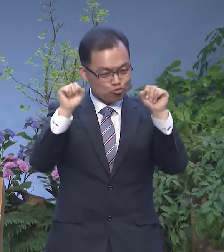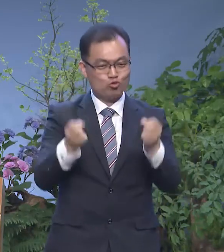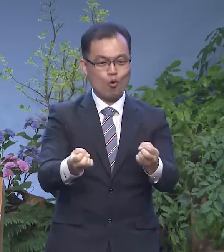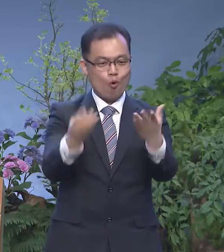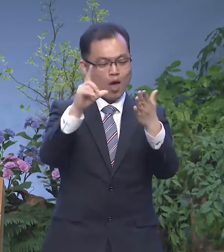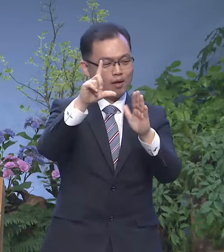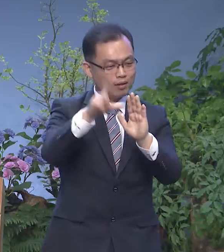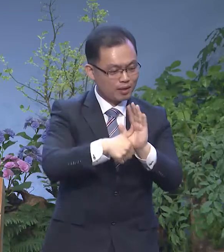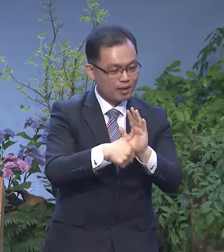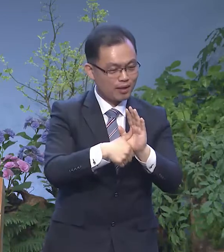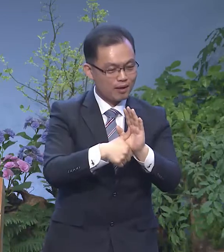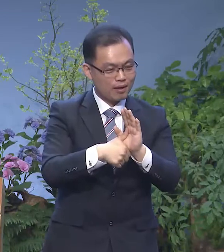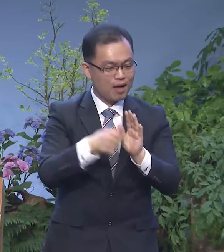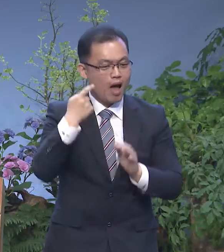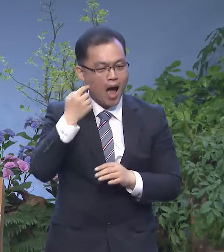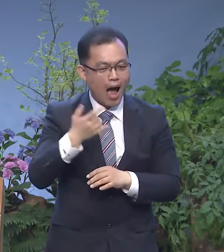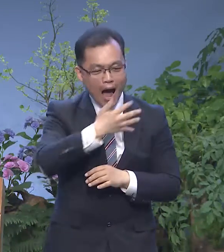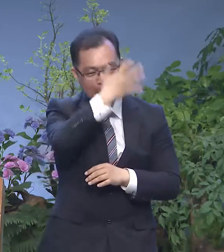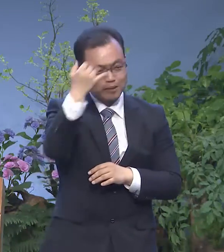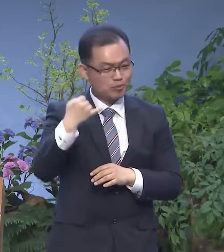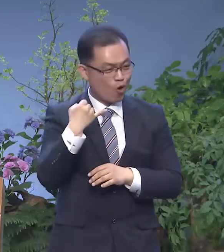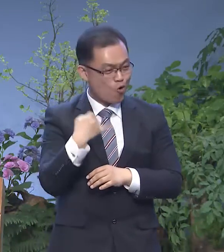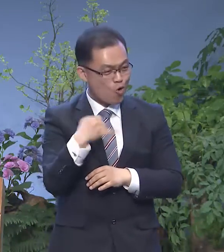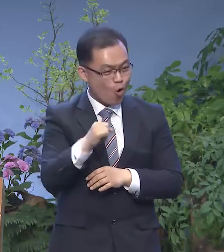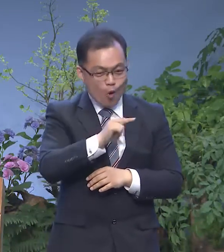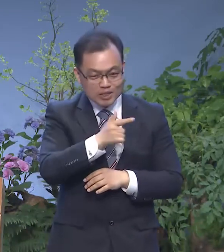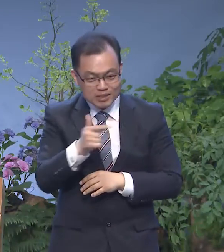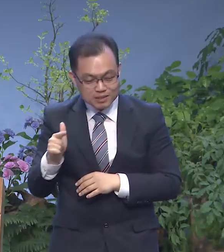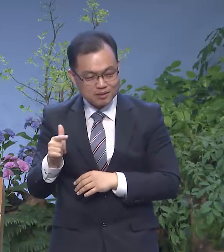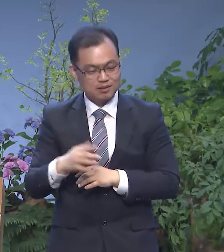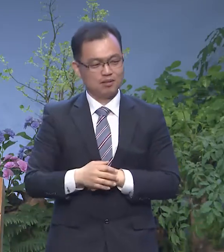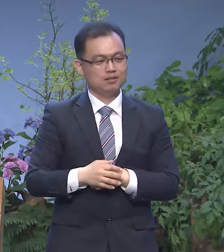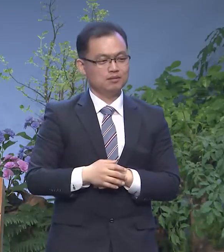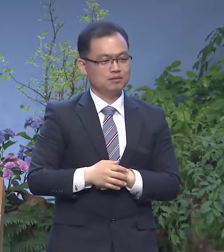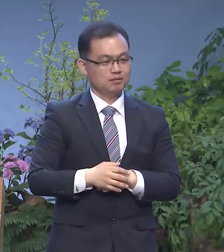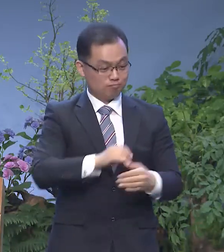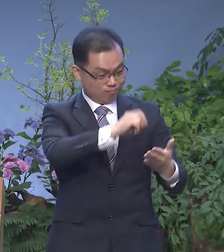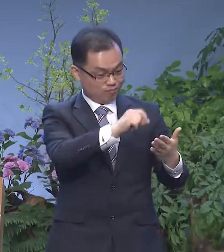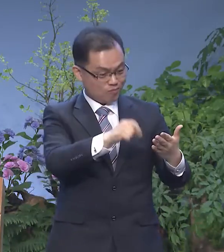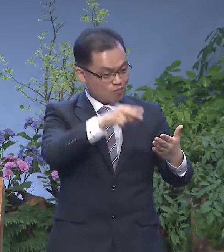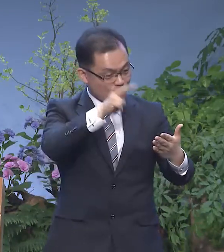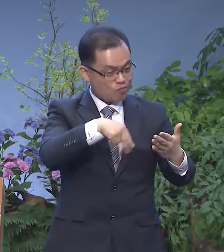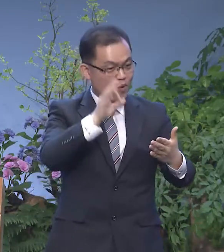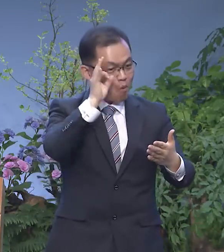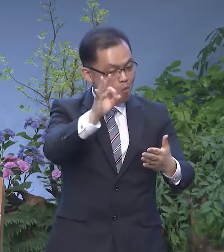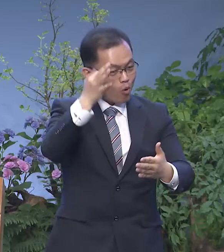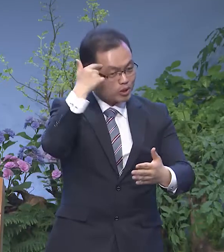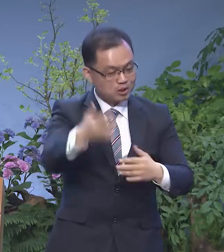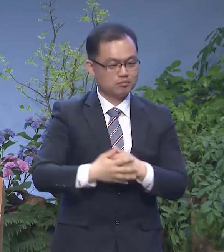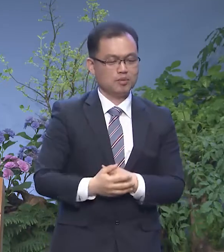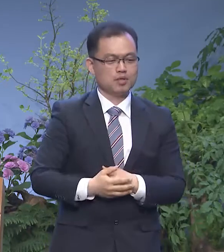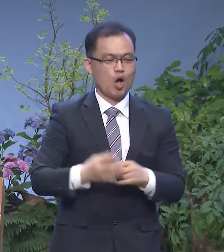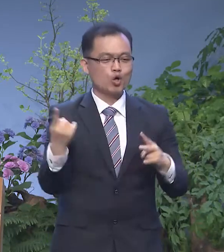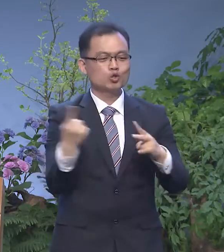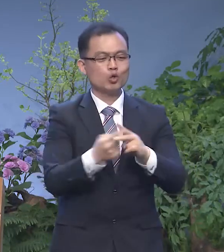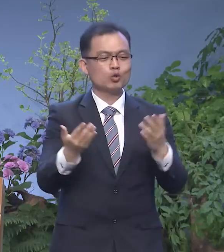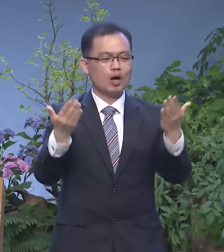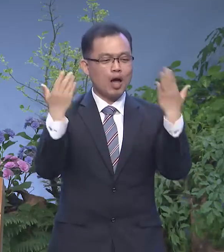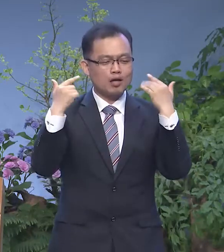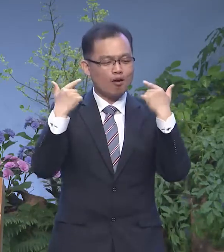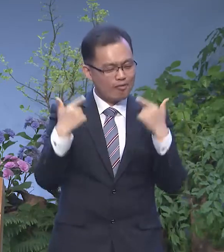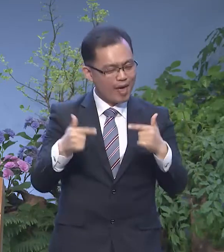꼴찌들이라고 하는 기사들의 내용을 여러분들 혹시 기억하고 있을지 모르겠습니다 초등학교 내내 꼴찌만 했던 이